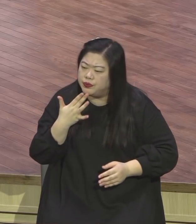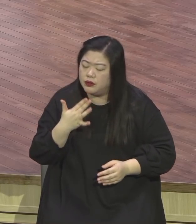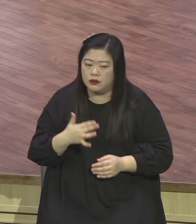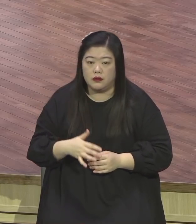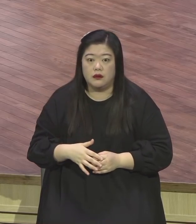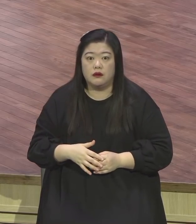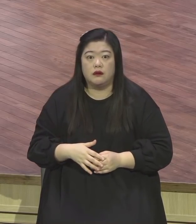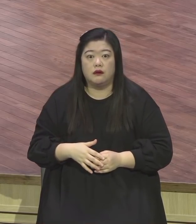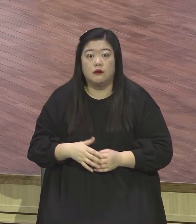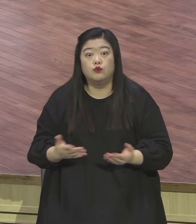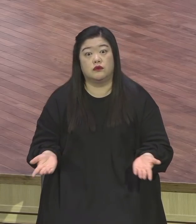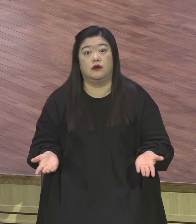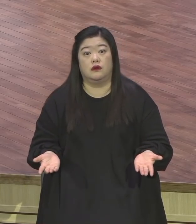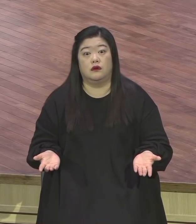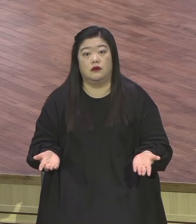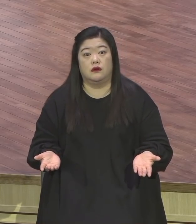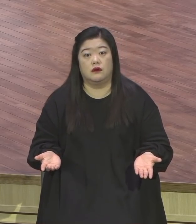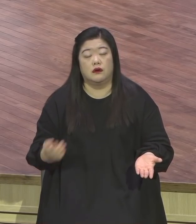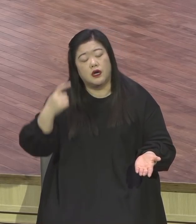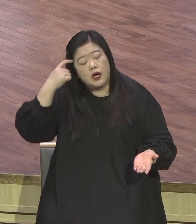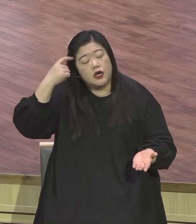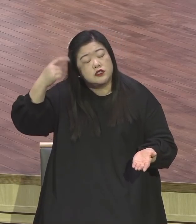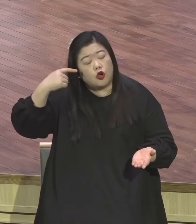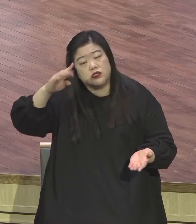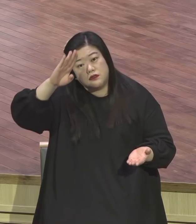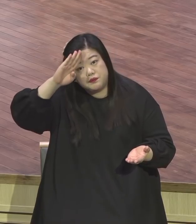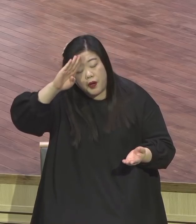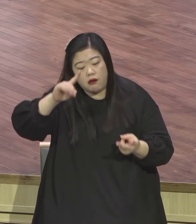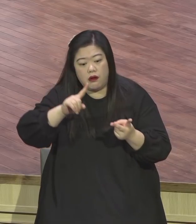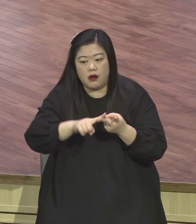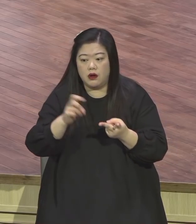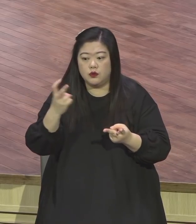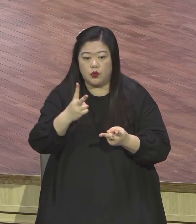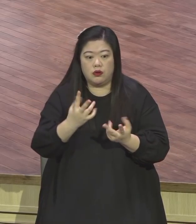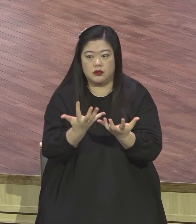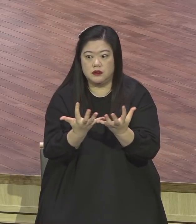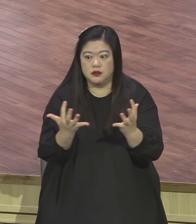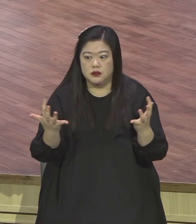정신병 우울증 이런 불면증 이런 공항증 답이 없어요 어떻게 하느냐